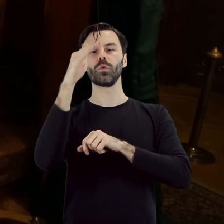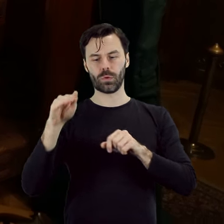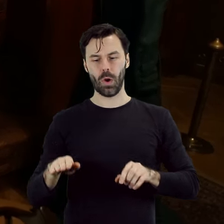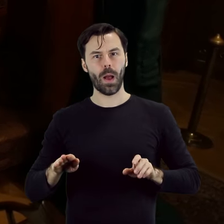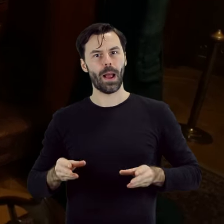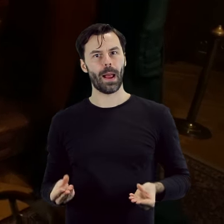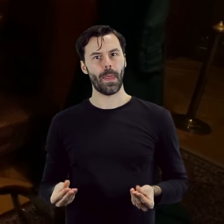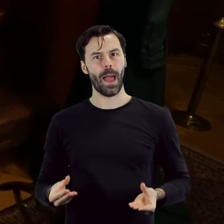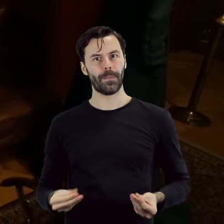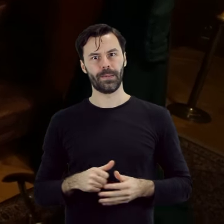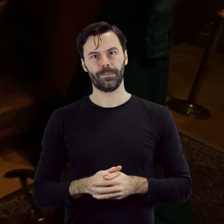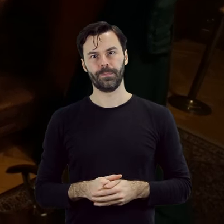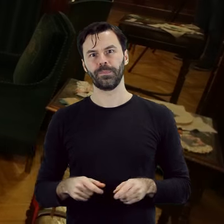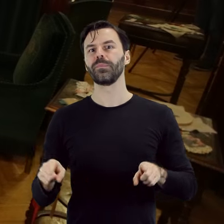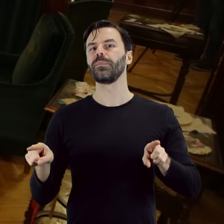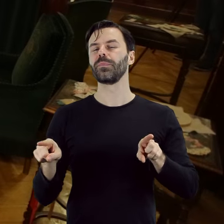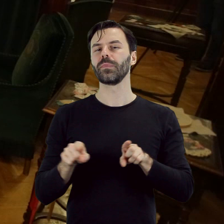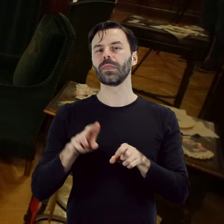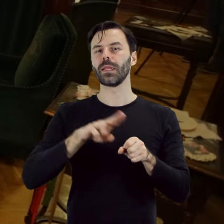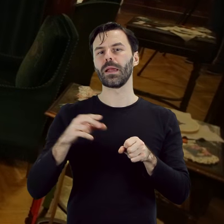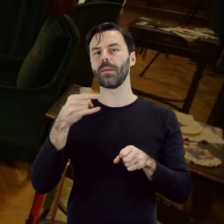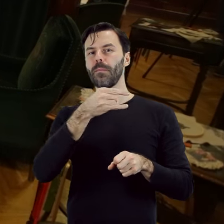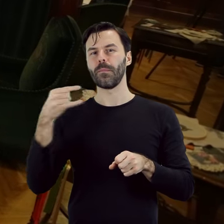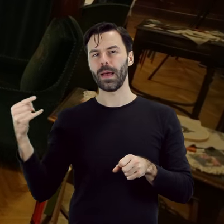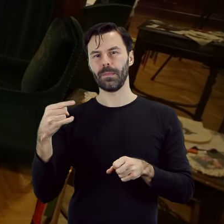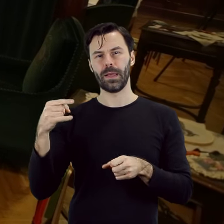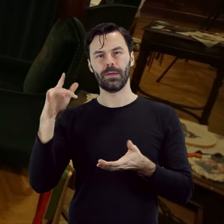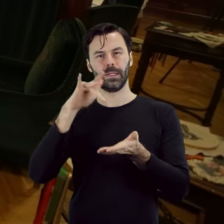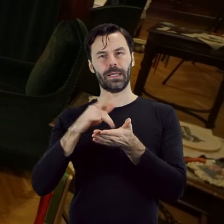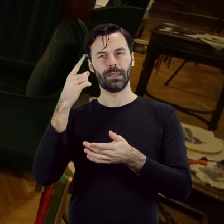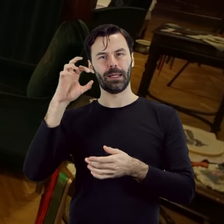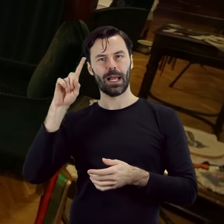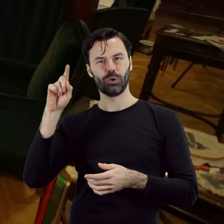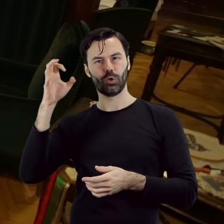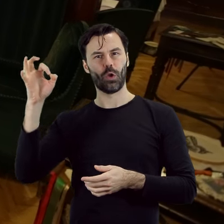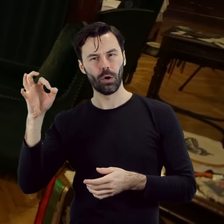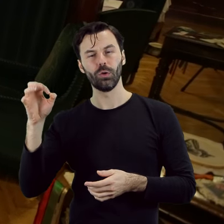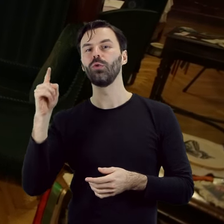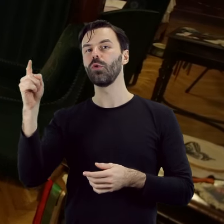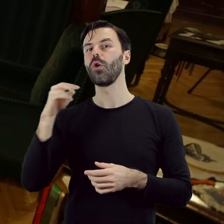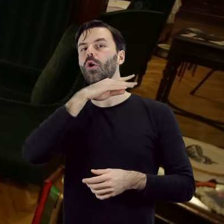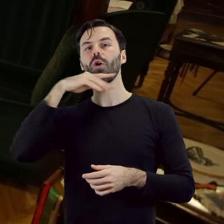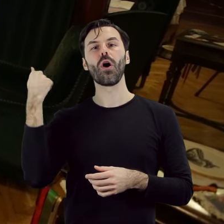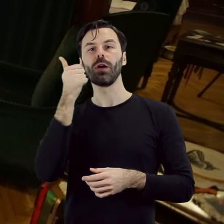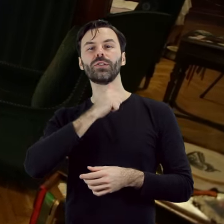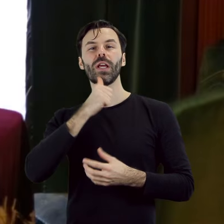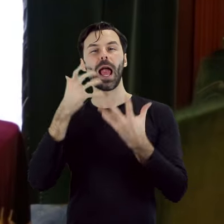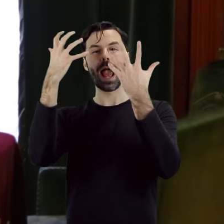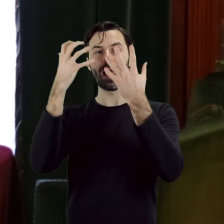oraz garnitur mebli drezdeńskiej firmy. Ich ciemnozielone, pluszowe obicie komponuje się z